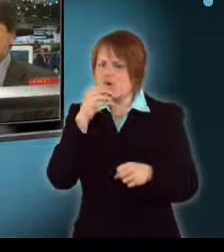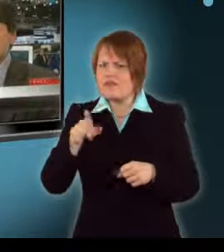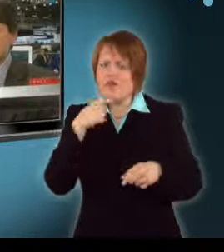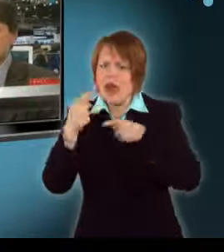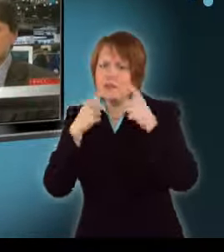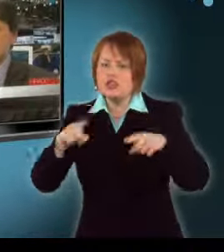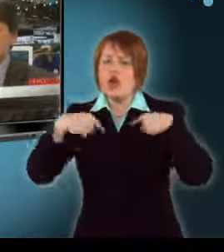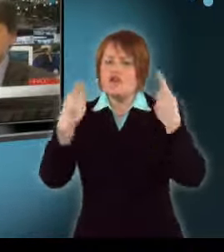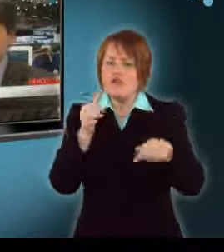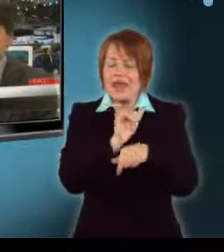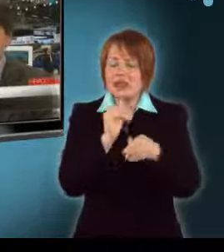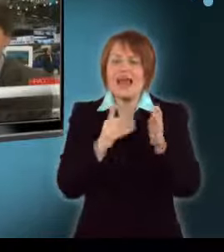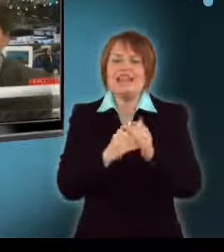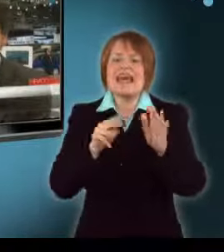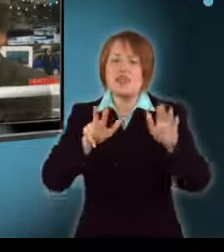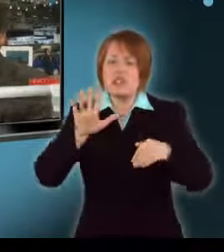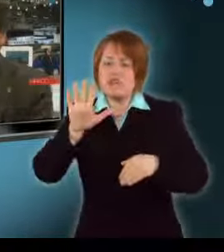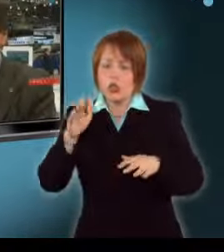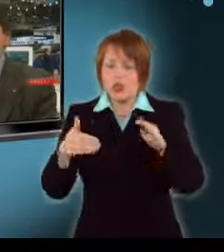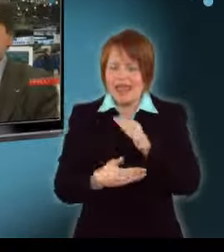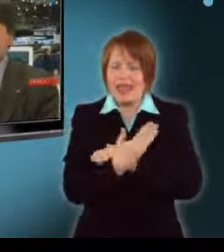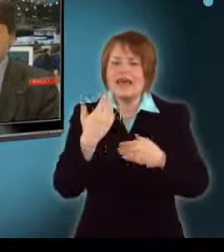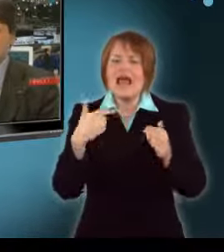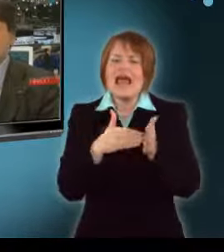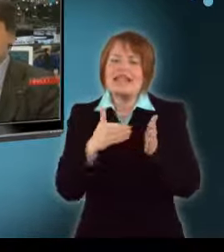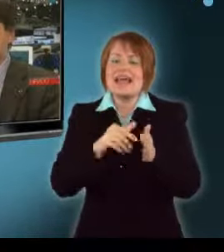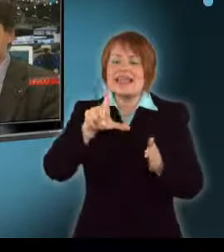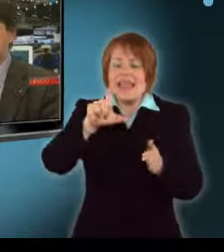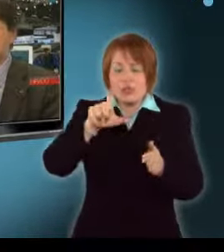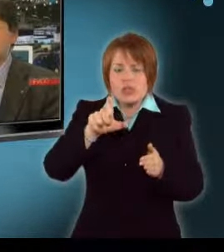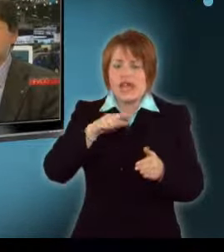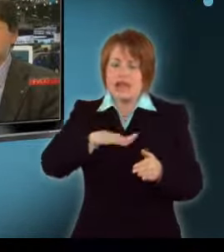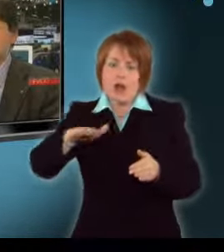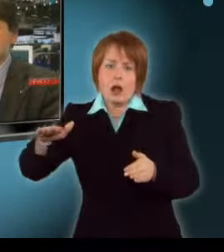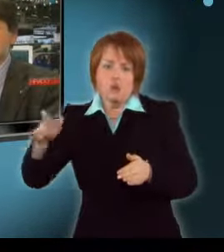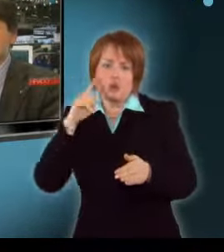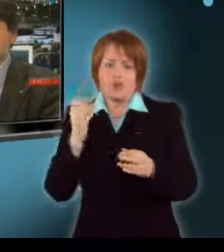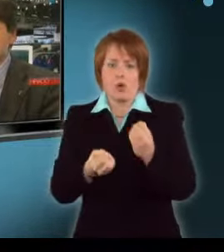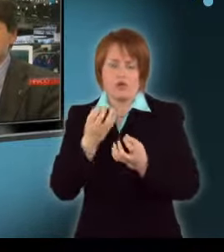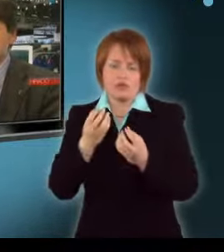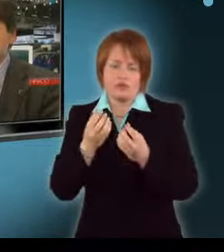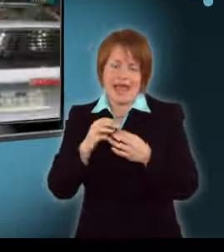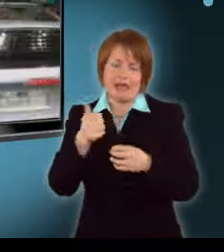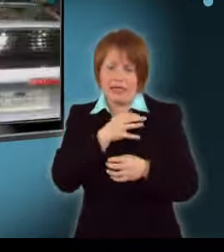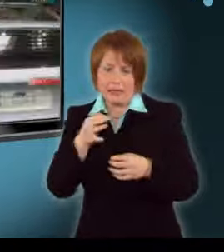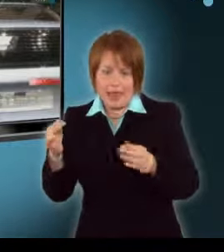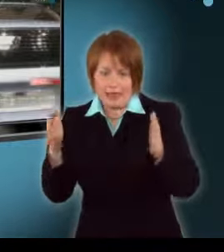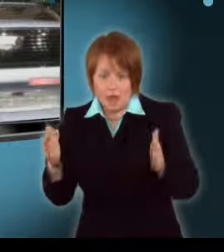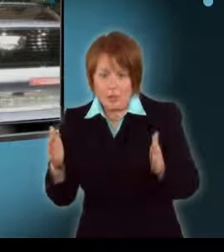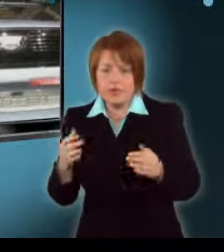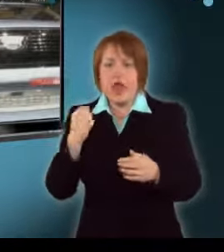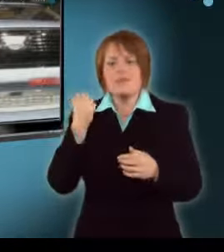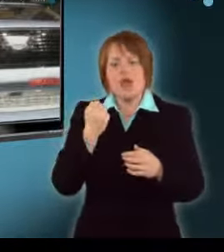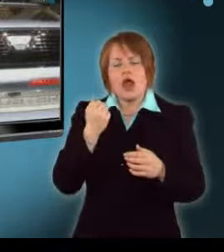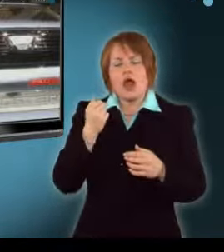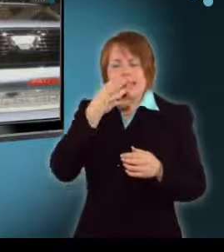héttől a mostani 1085 autó helyett 1200-at gyártanak naponta a dácsia Mioveni gyárában. Mégpedig a BMW-k